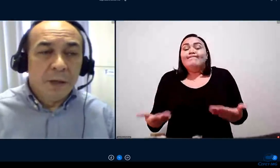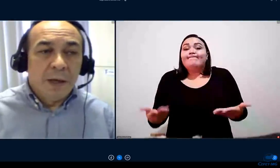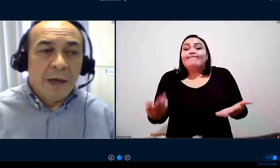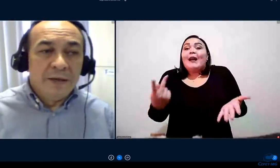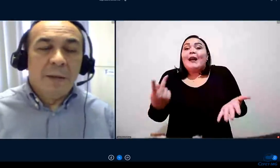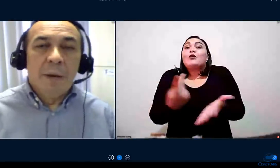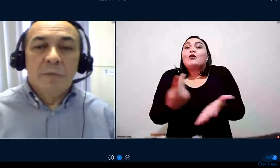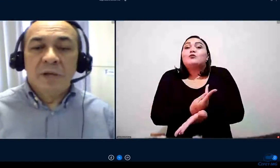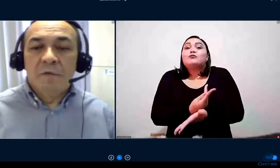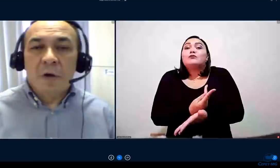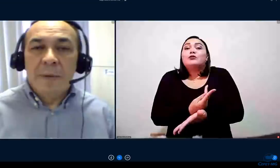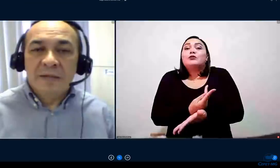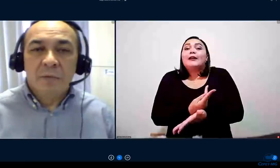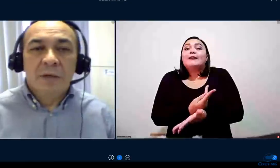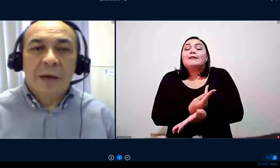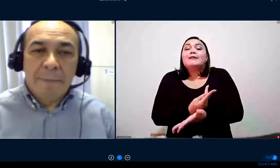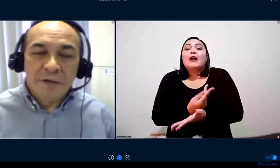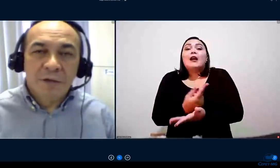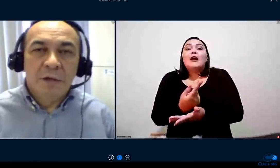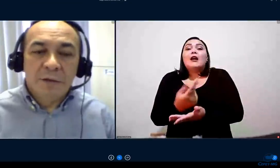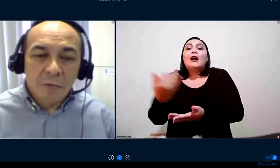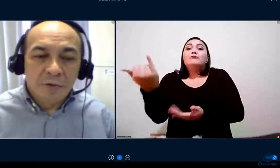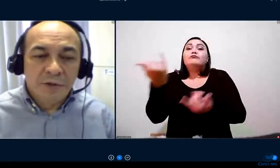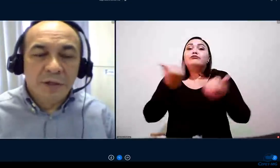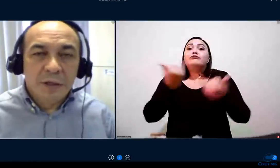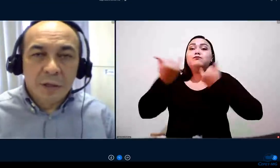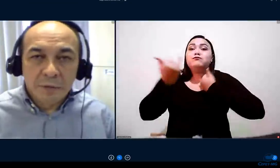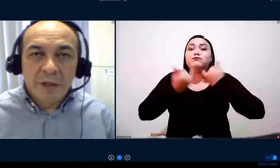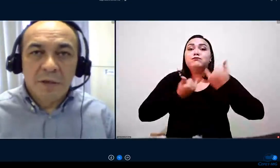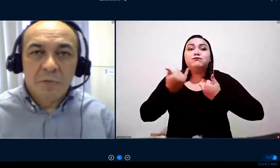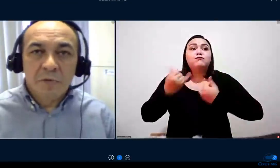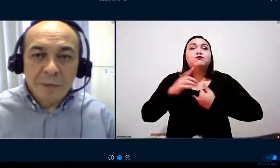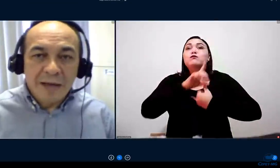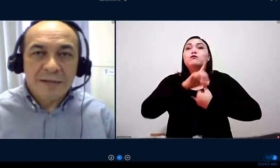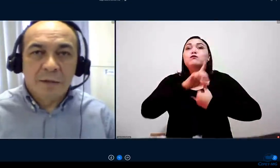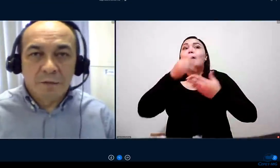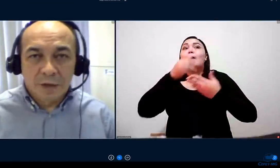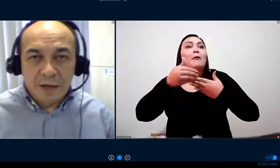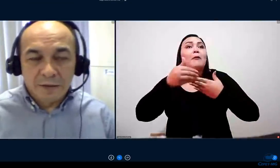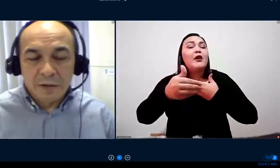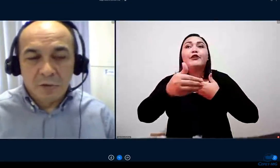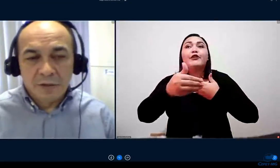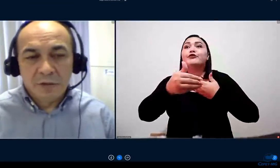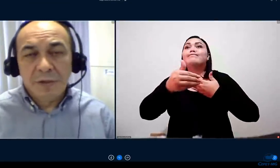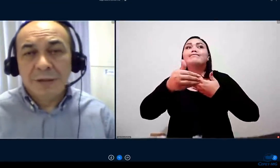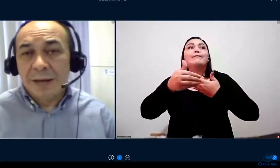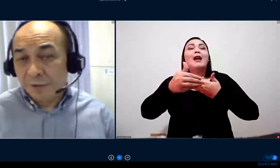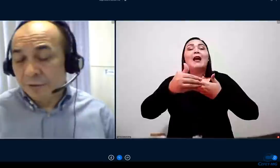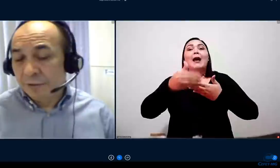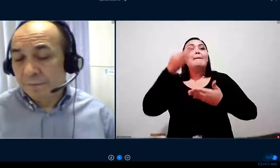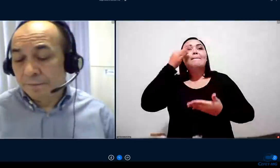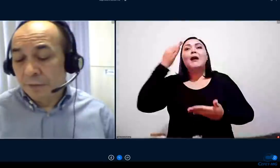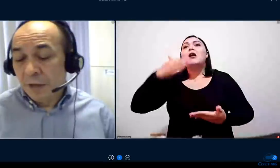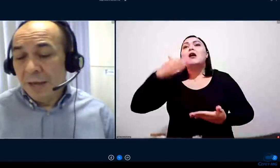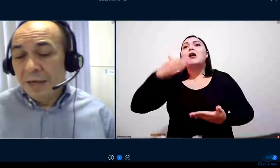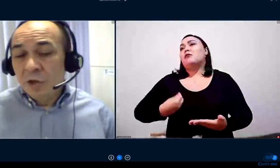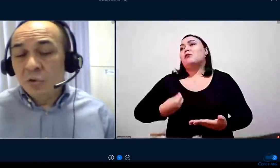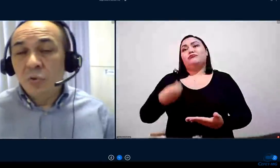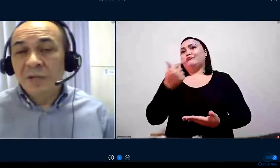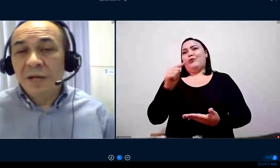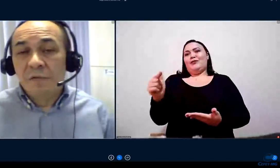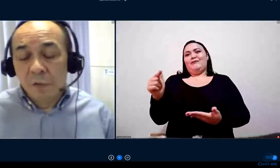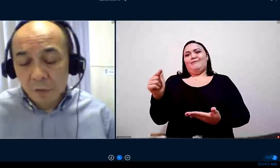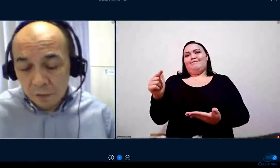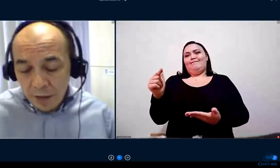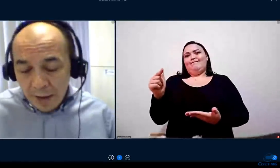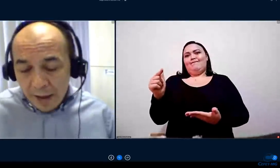recebemos a informação de que, a partir de tal dia, não teríamos mais atividades nas nossas unidades. e